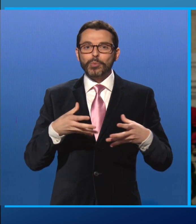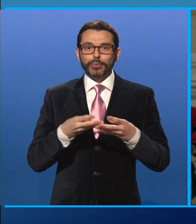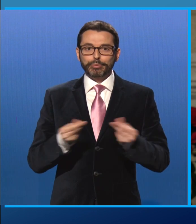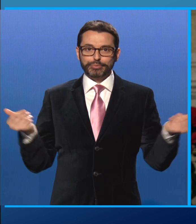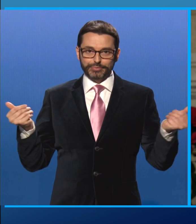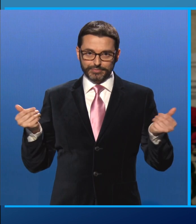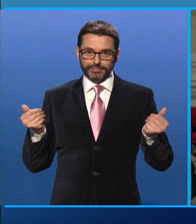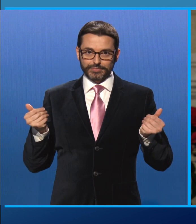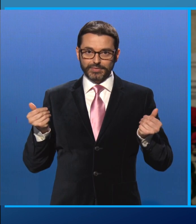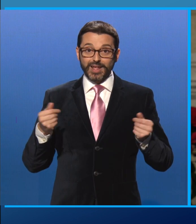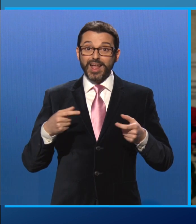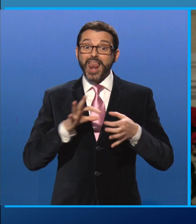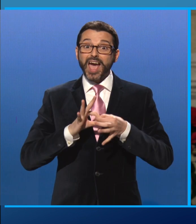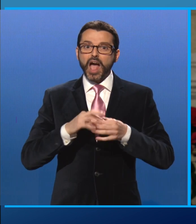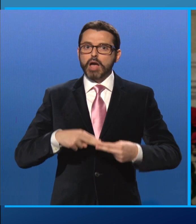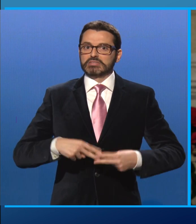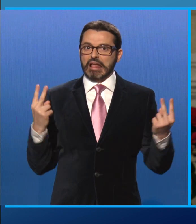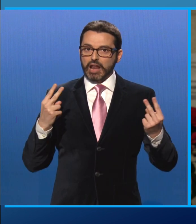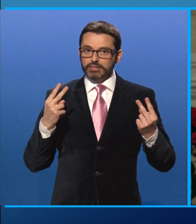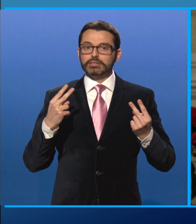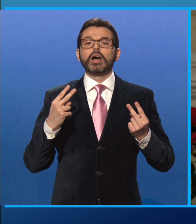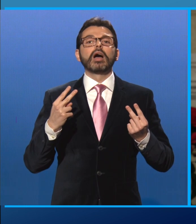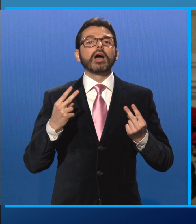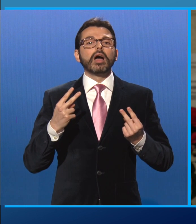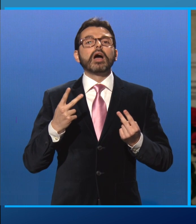distrugge i legami, minaccia la sua stessa sopravvivenza.